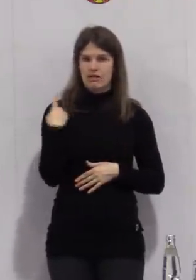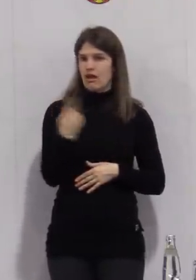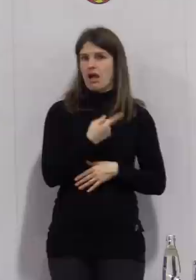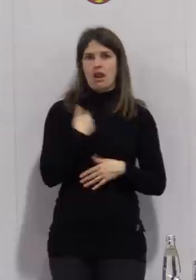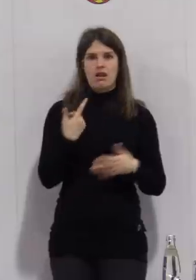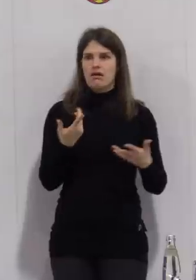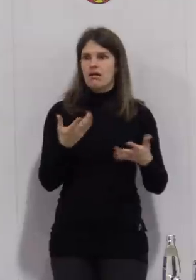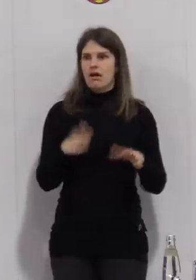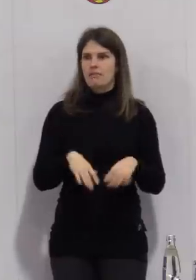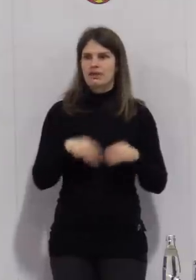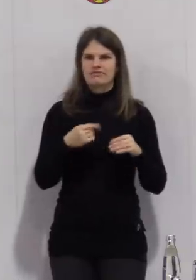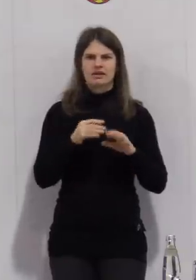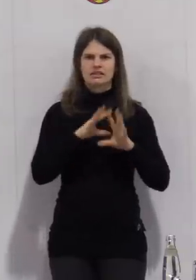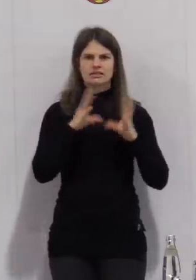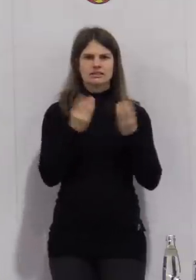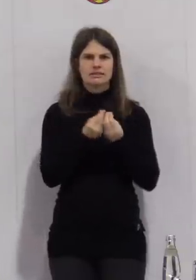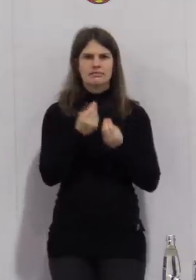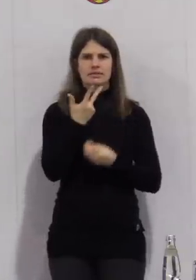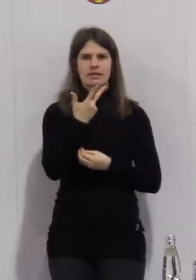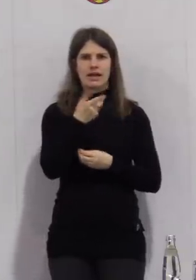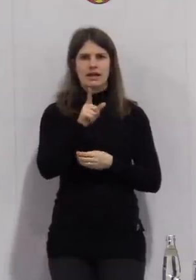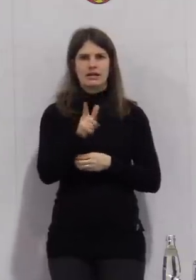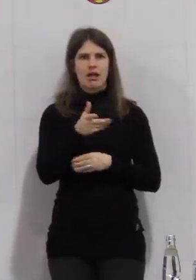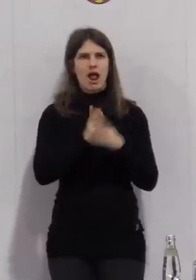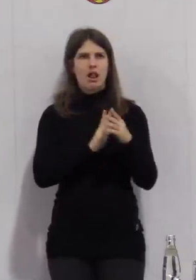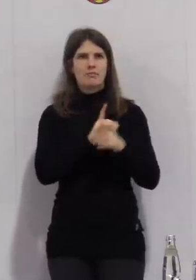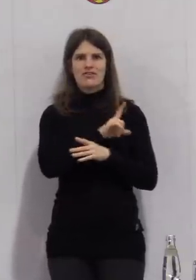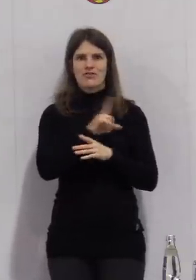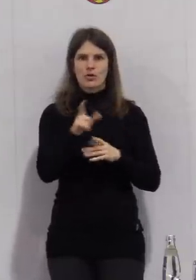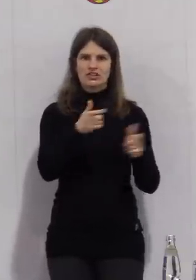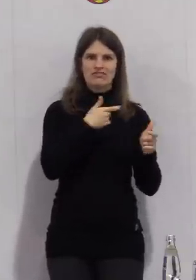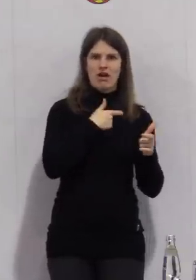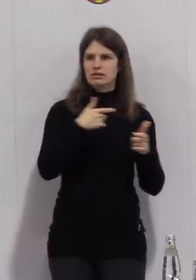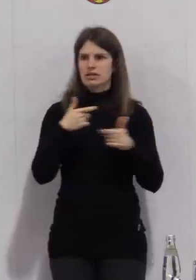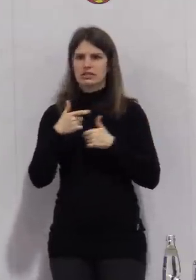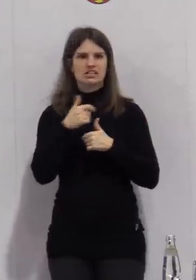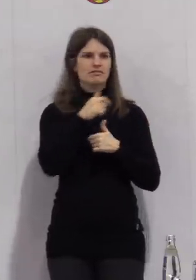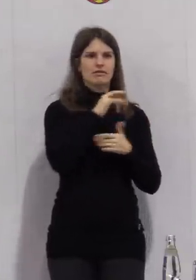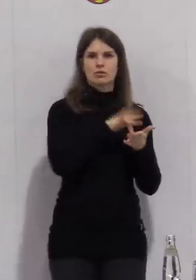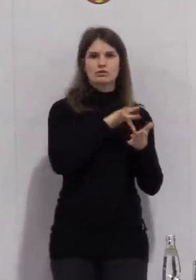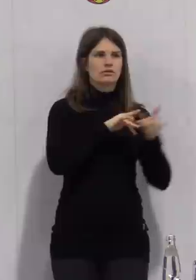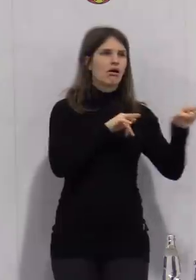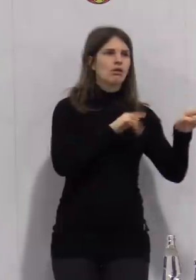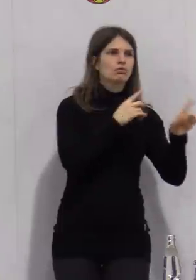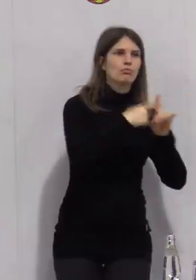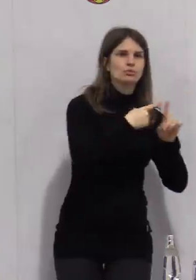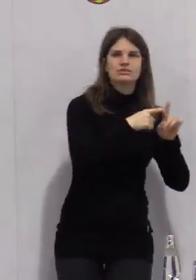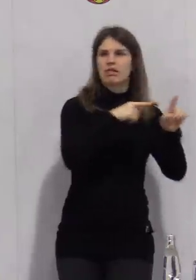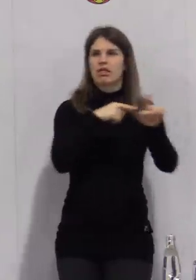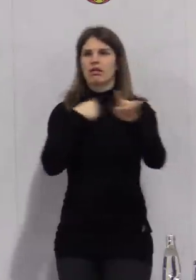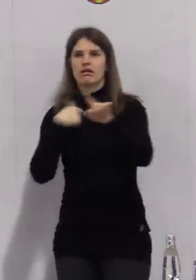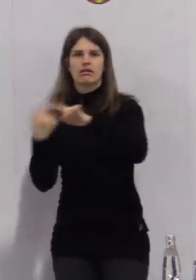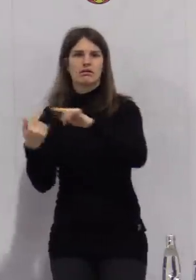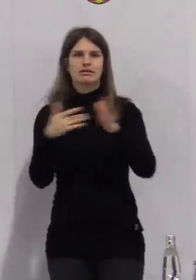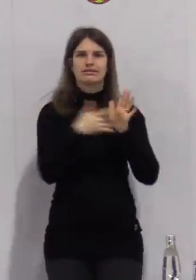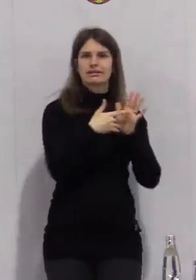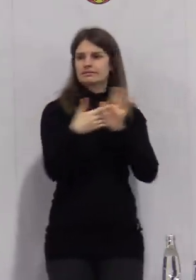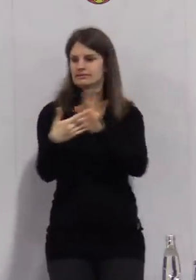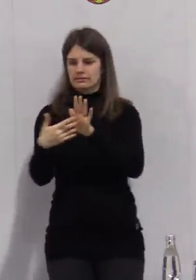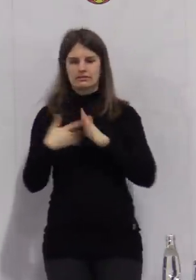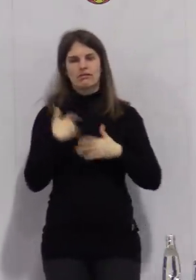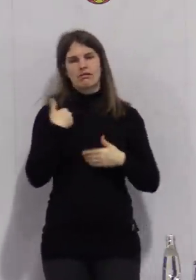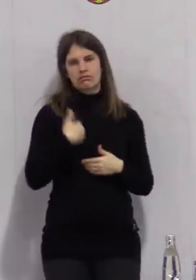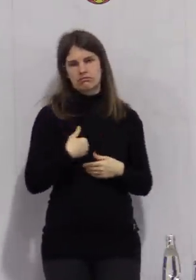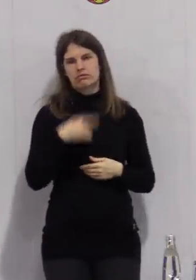so. Wir waren am Ende dreieinhalb Wochen in Quarantäne, weil irgendeiner immer noch positiv war und das ist wirklich